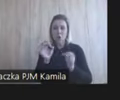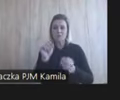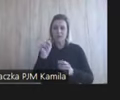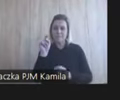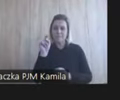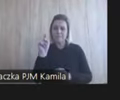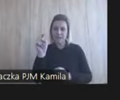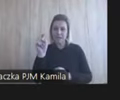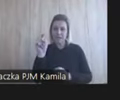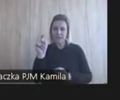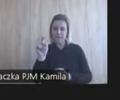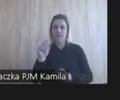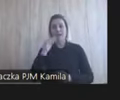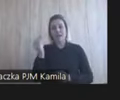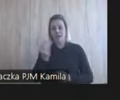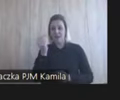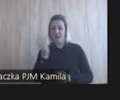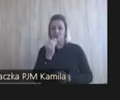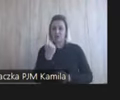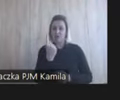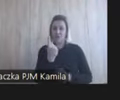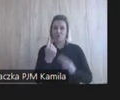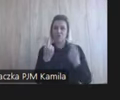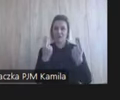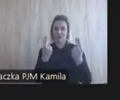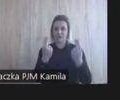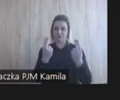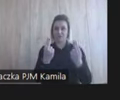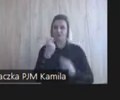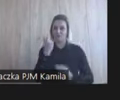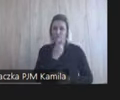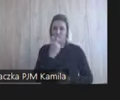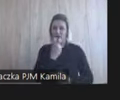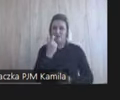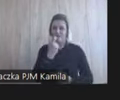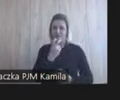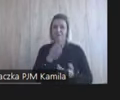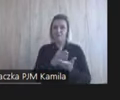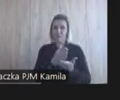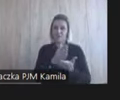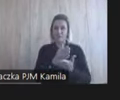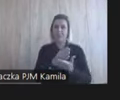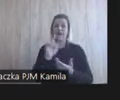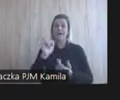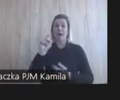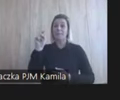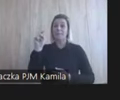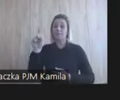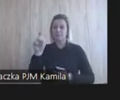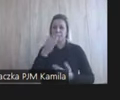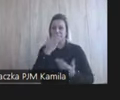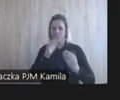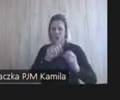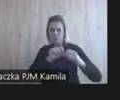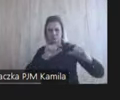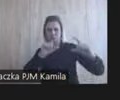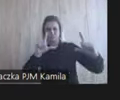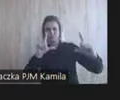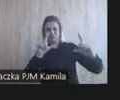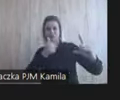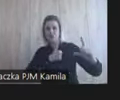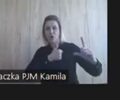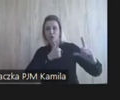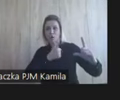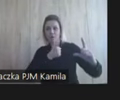zobaczcie, jest jeszcze jedna bardzo ciekawa podpowiedź, że podświetla się dany element na zielono.